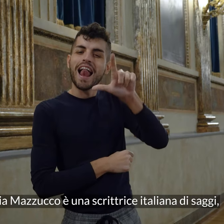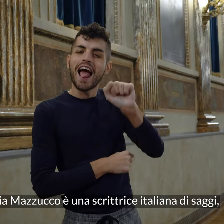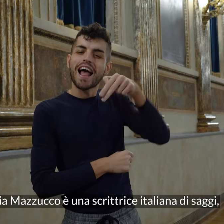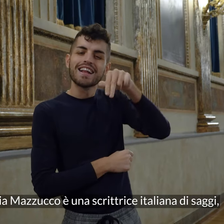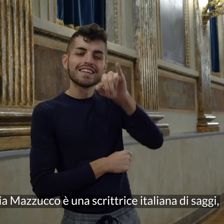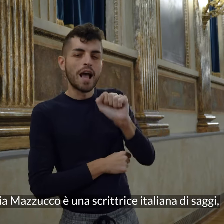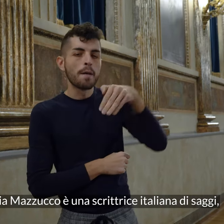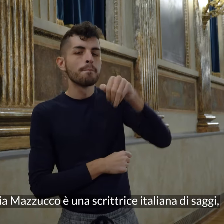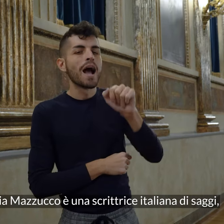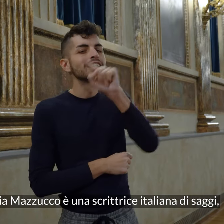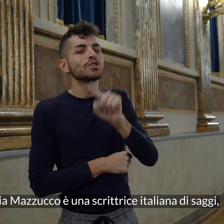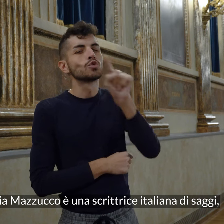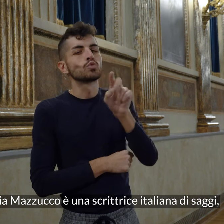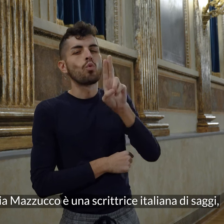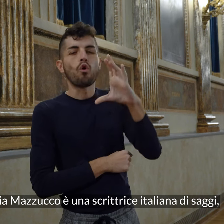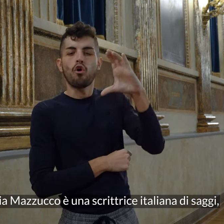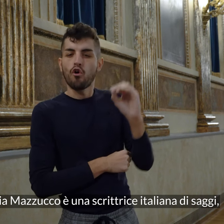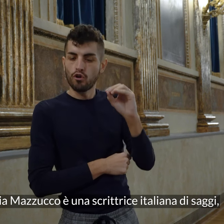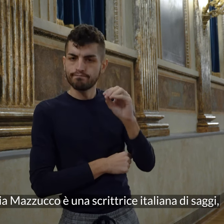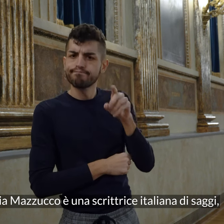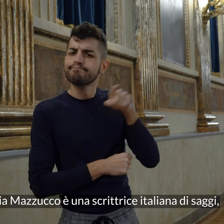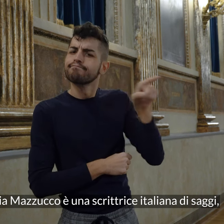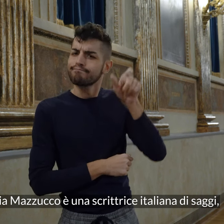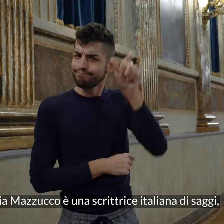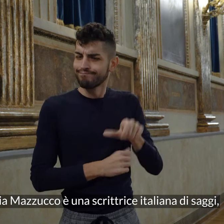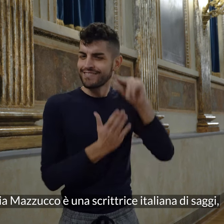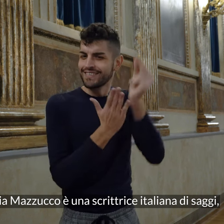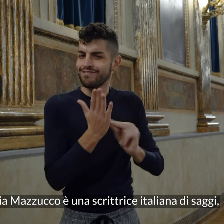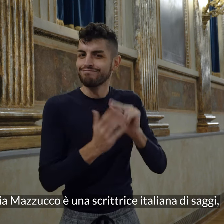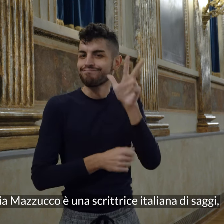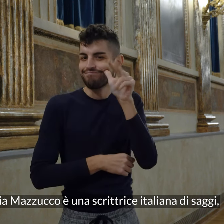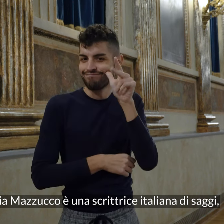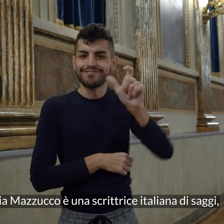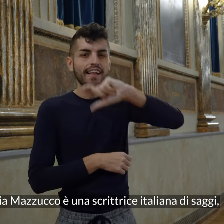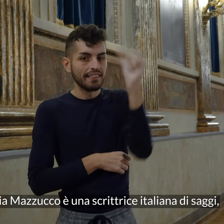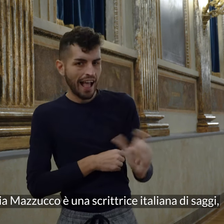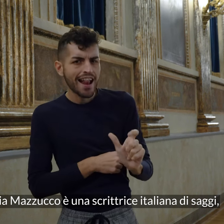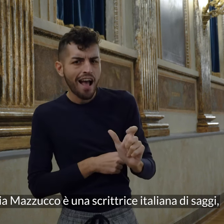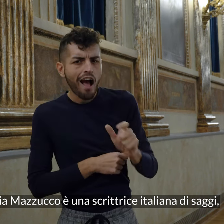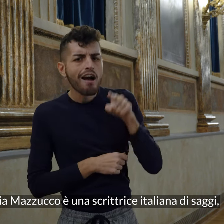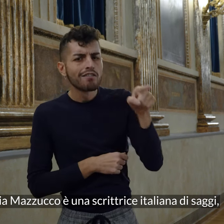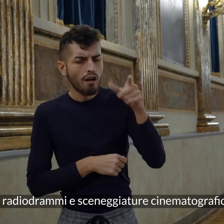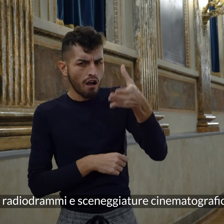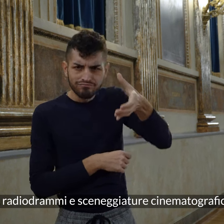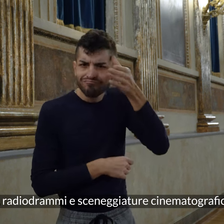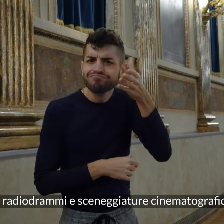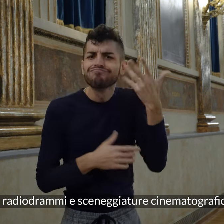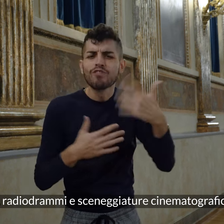Melania Mazzucco è una scrittrice italiana di saggi, commedie,